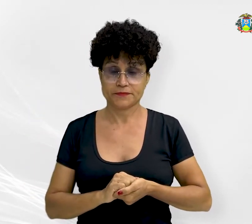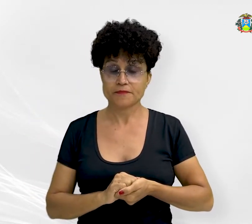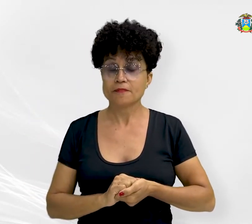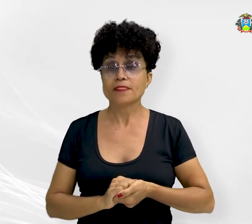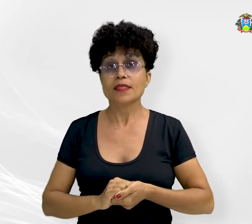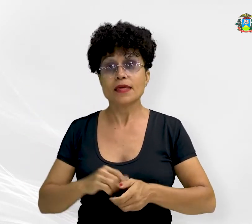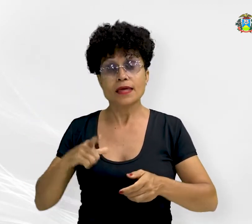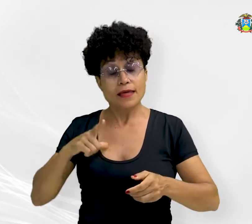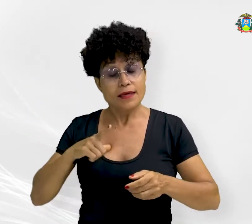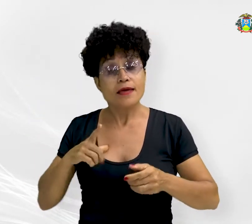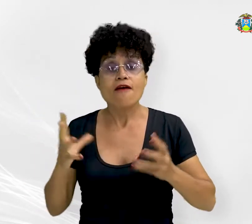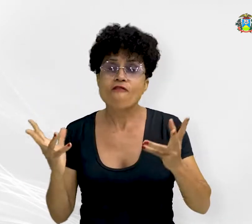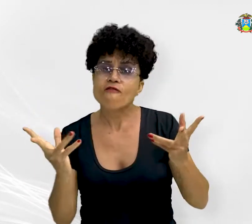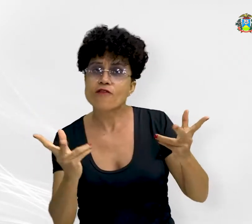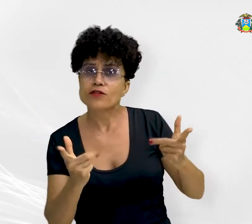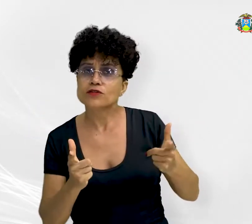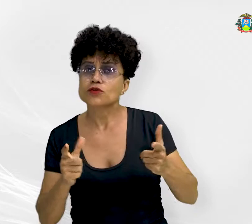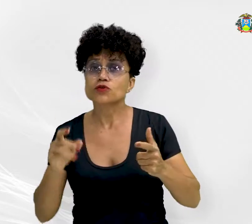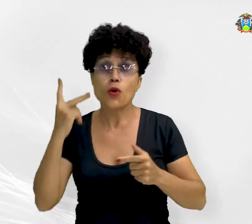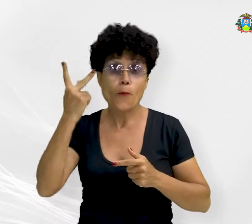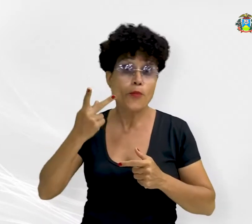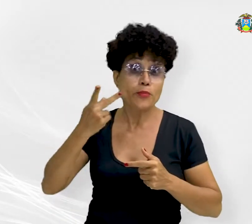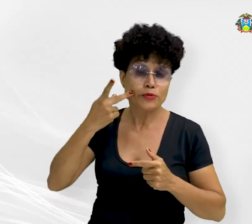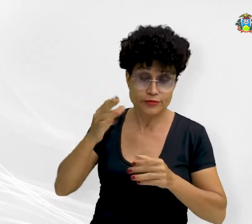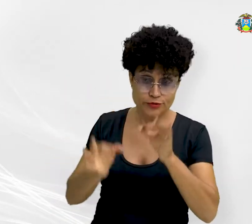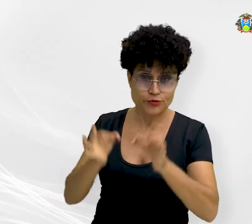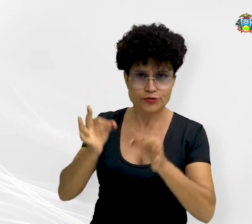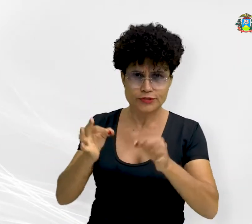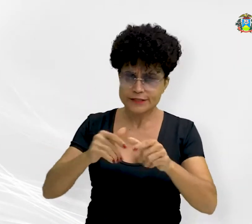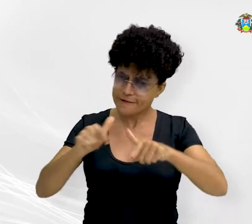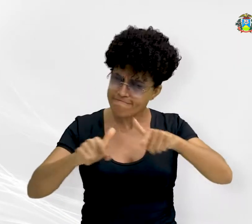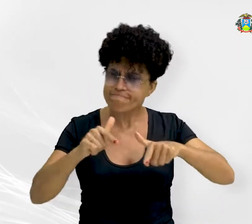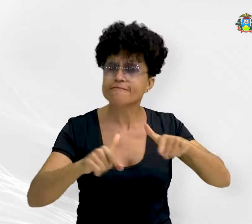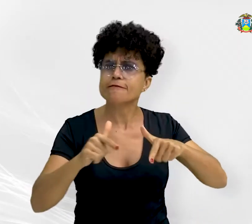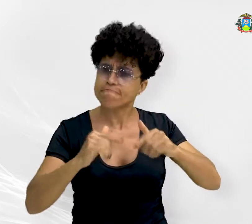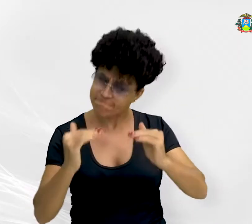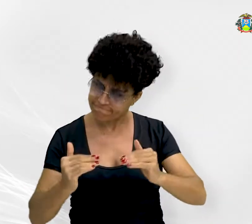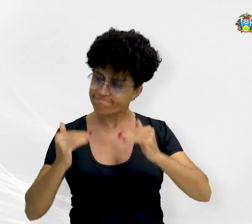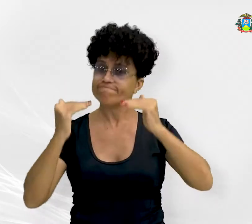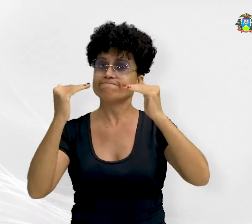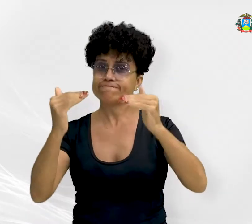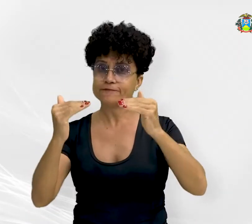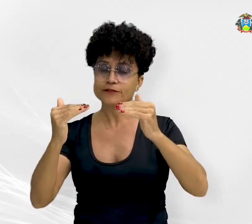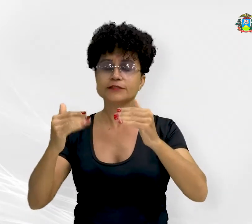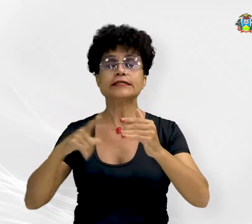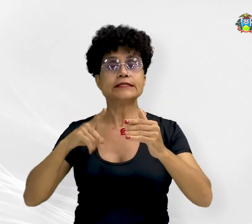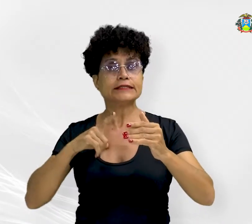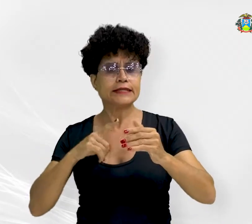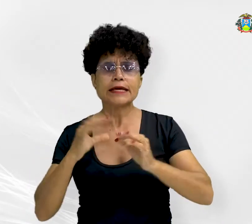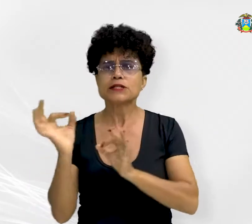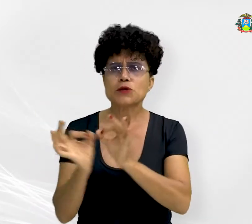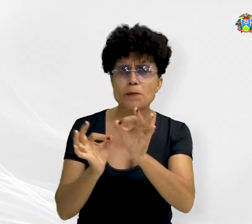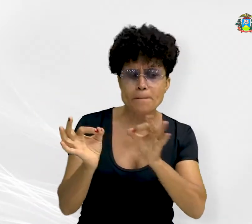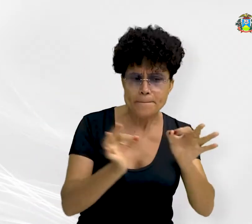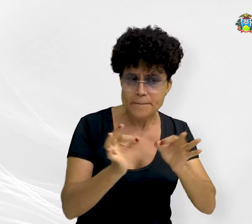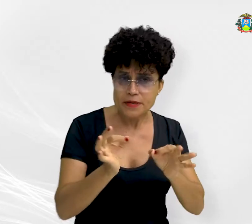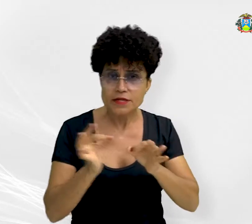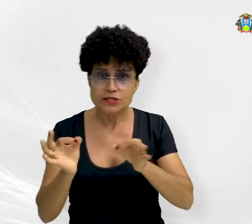valorizar o promotor de justiça que atue de maneira mais eficiente, com proatividade, fundada em planos e programas de atuação